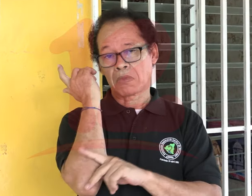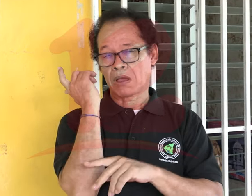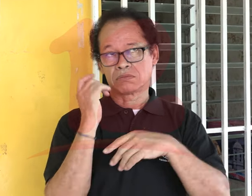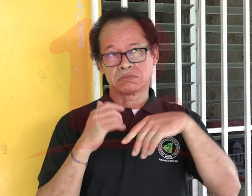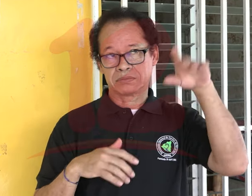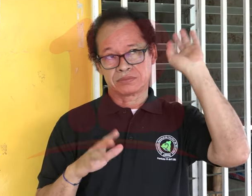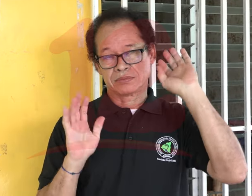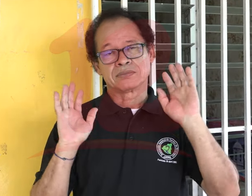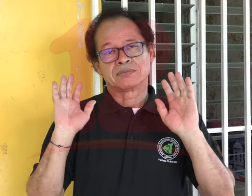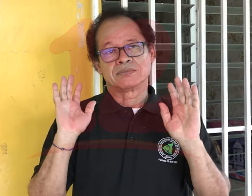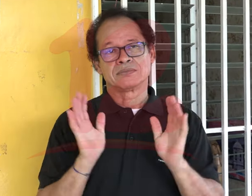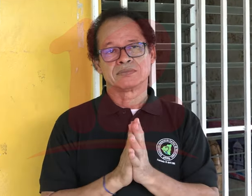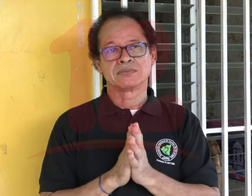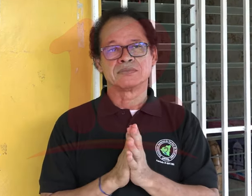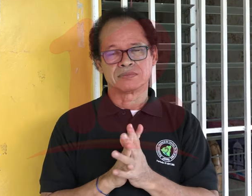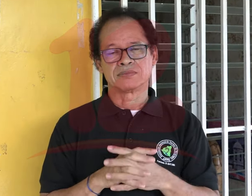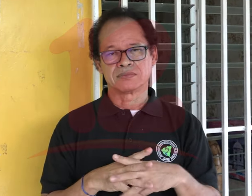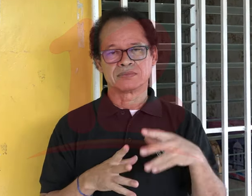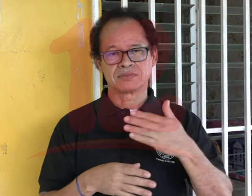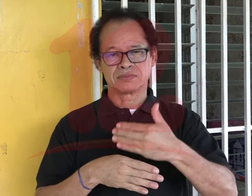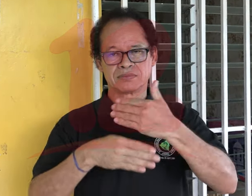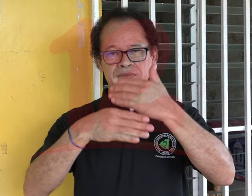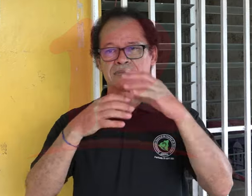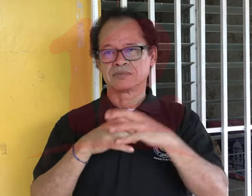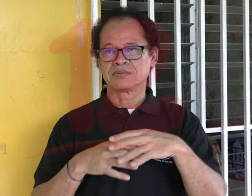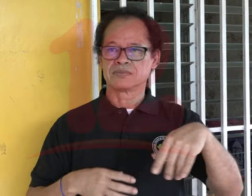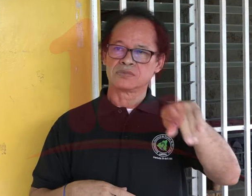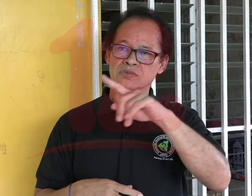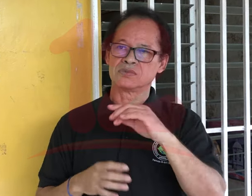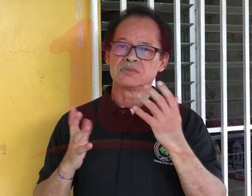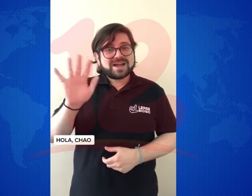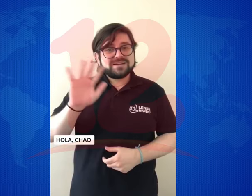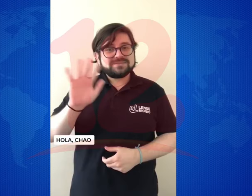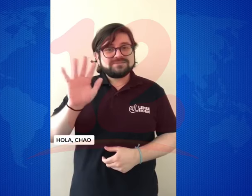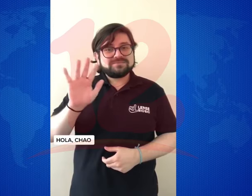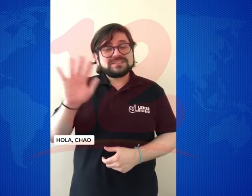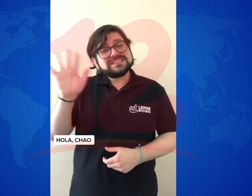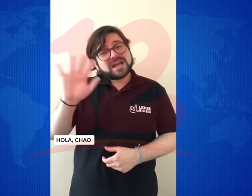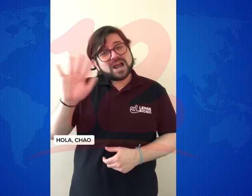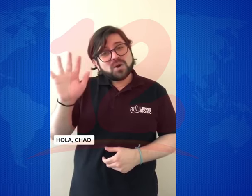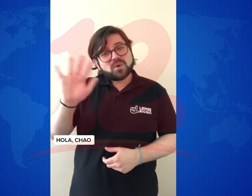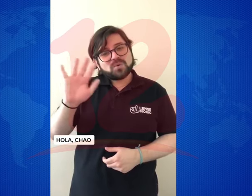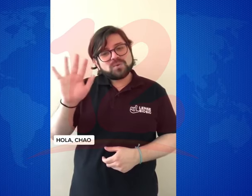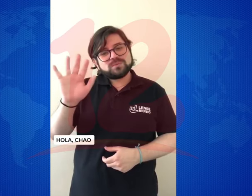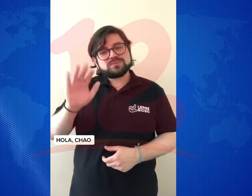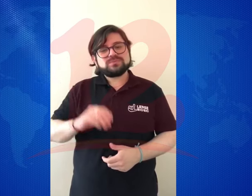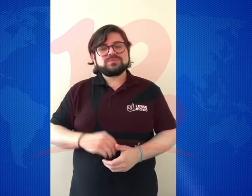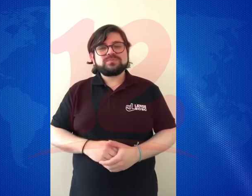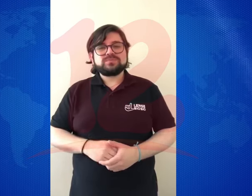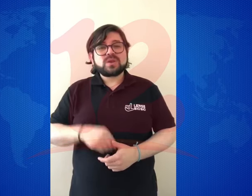todas las zonas francas del país hay personas sordas y como igual que las personas oyentes, ellos tienen los mismos intereses, algunos viajan fuera del país